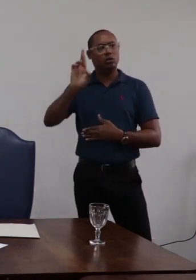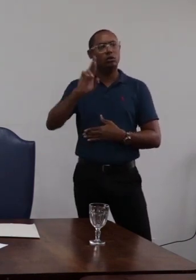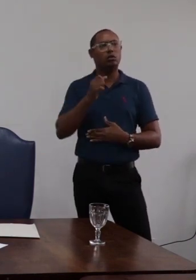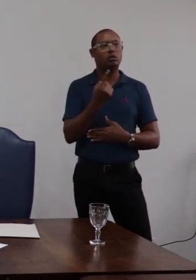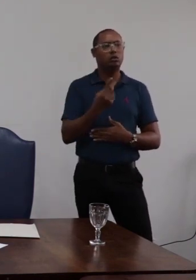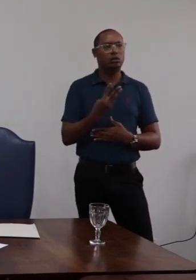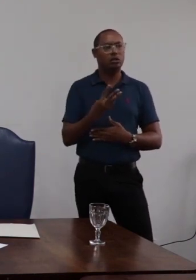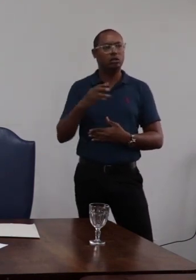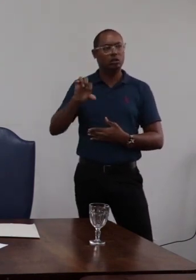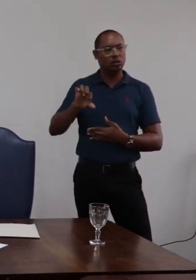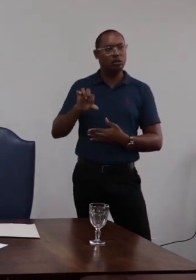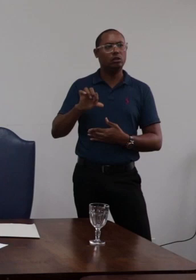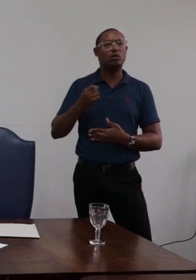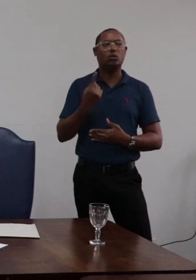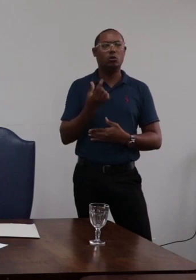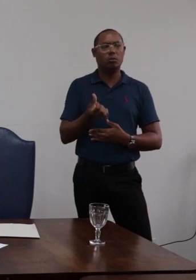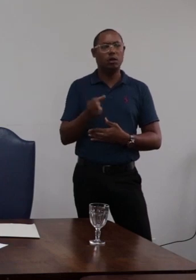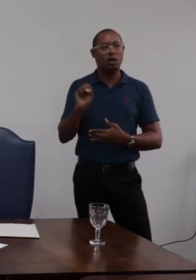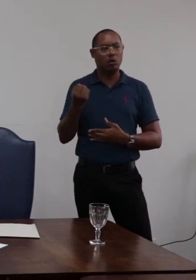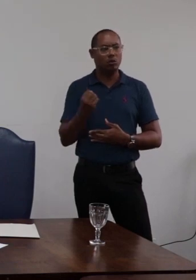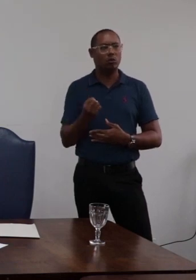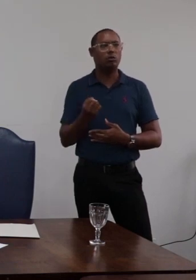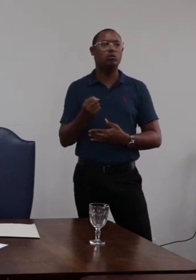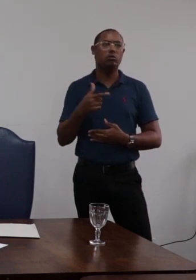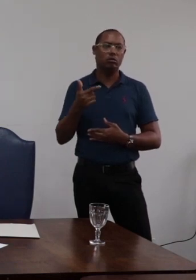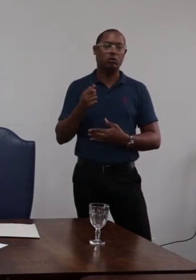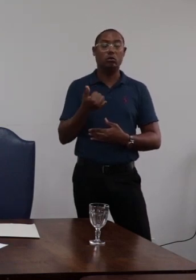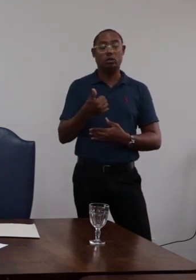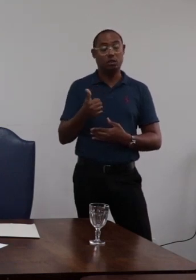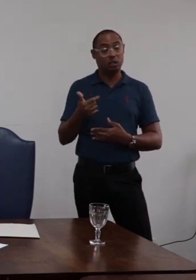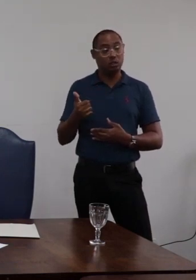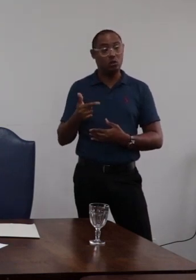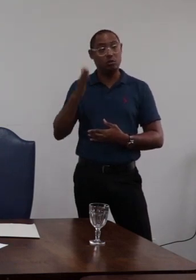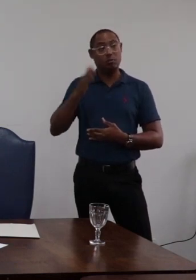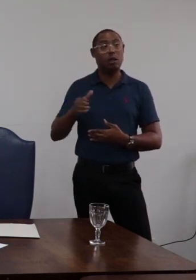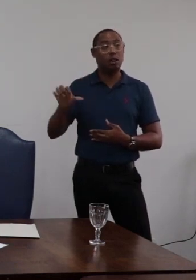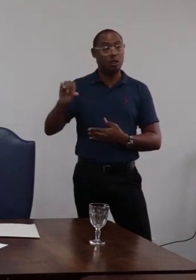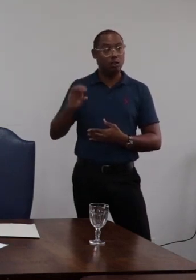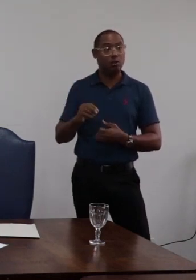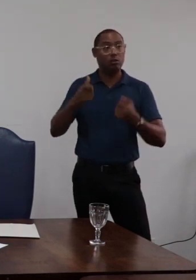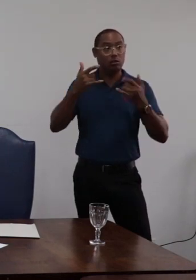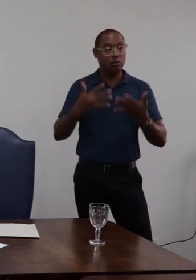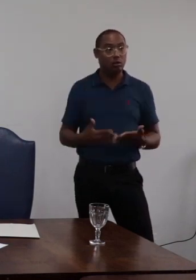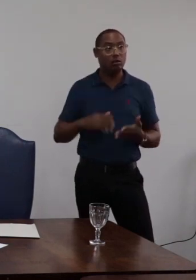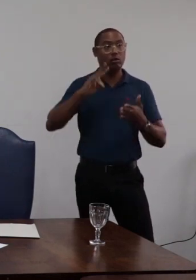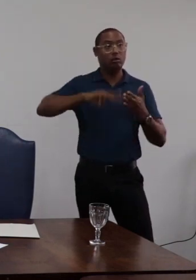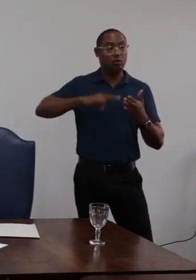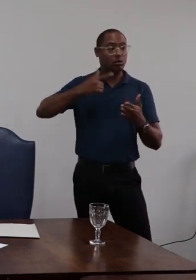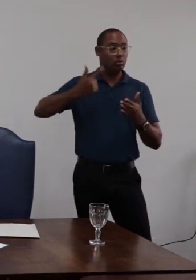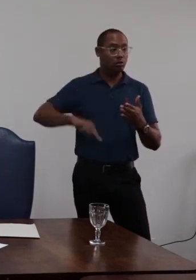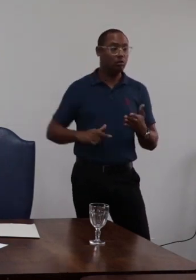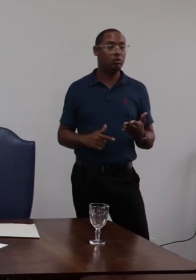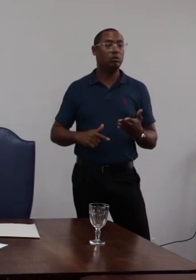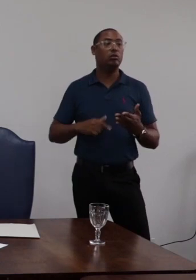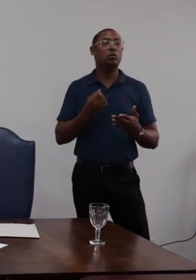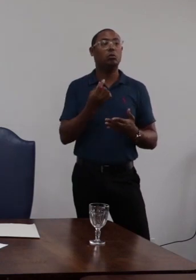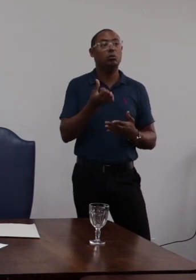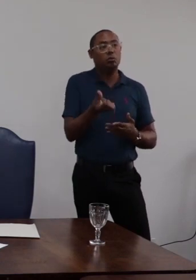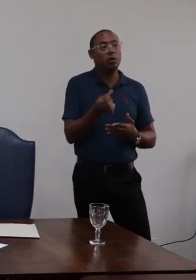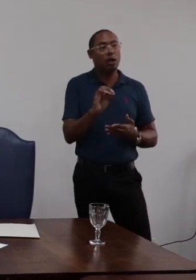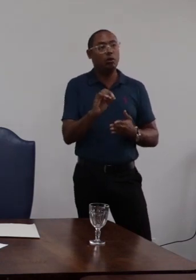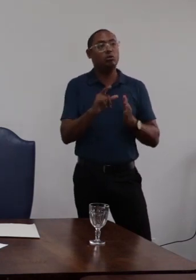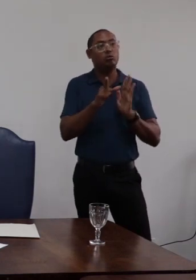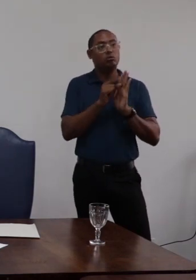139 cita o artigo 168 da lei 812 barro 90 que eu vou lendo aqui artigo 68 o